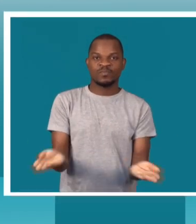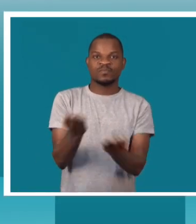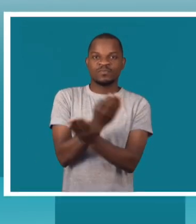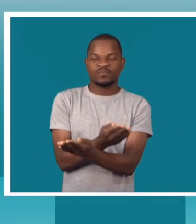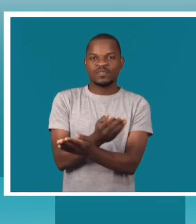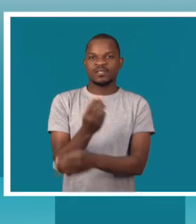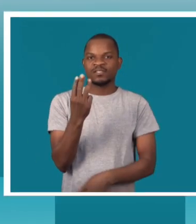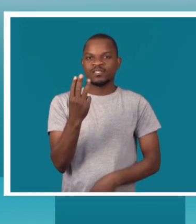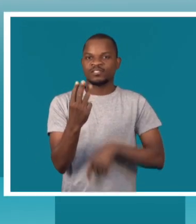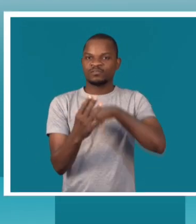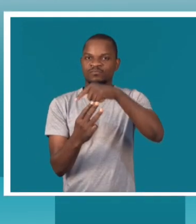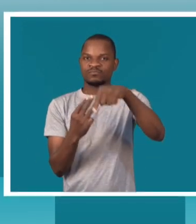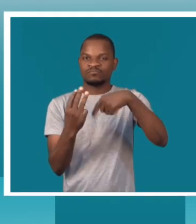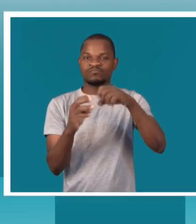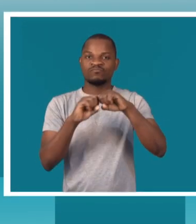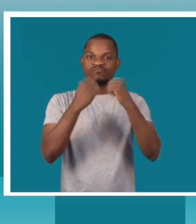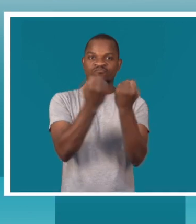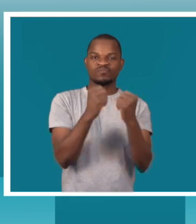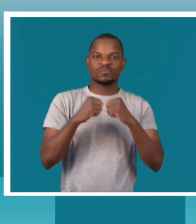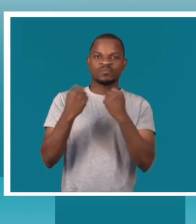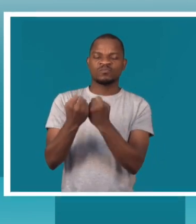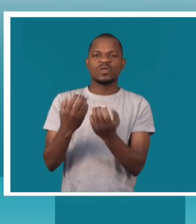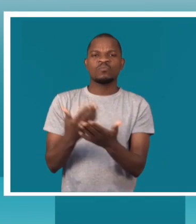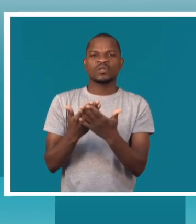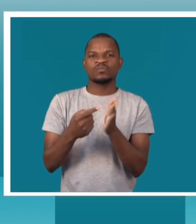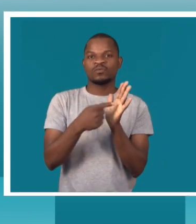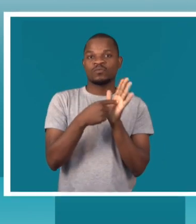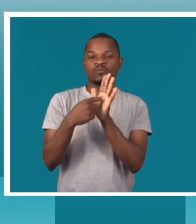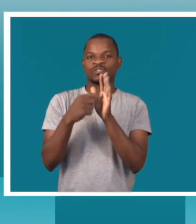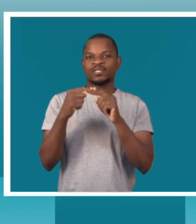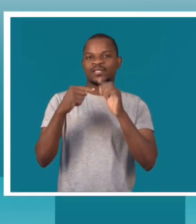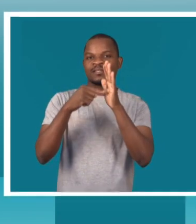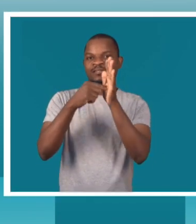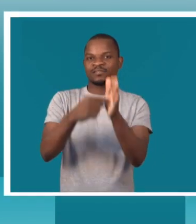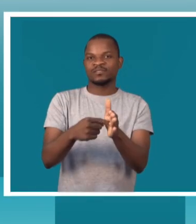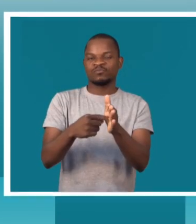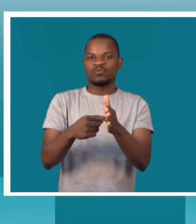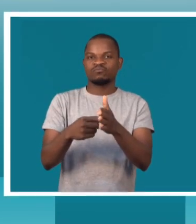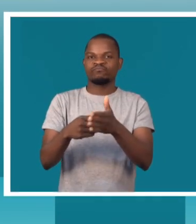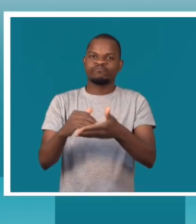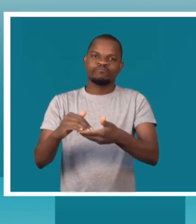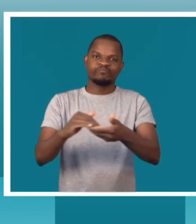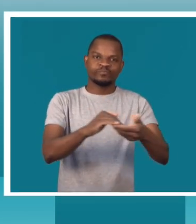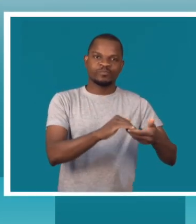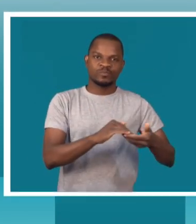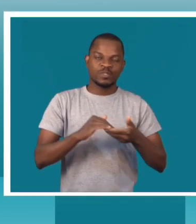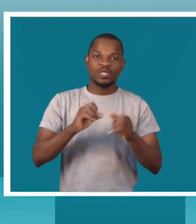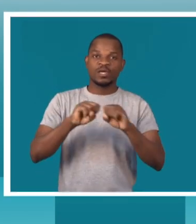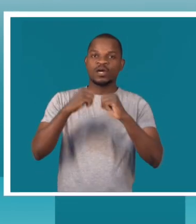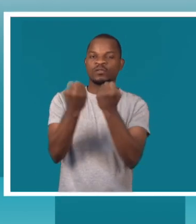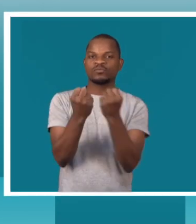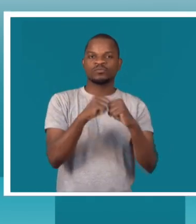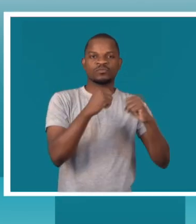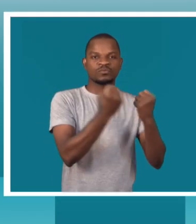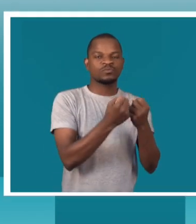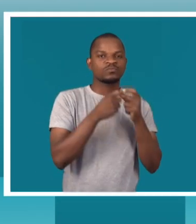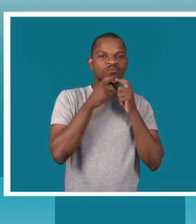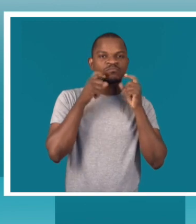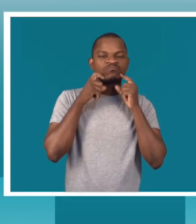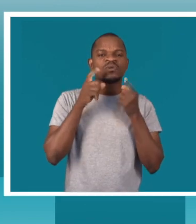Surdo e o Lab e a H2N, por ser um exemplo de colaboração e parceria entre organizações locais e reafirmou o